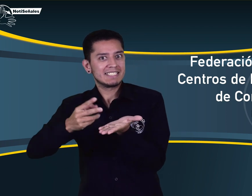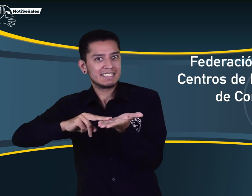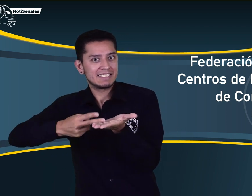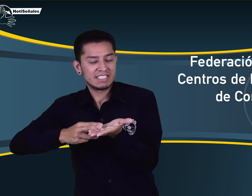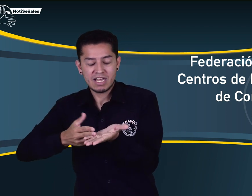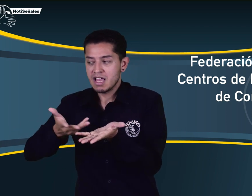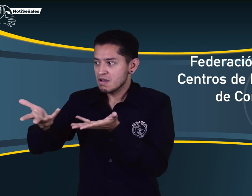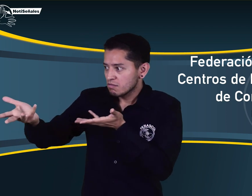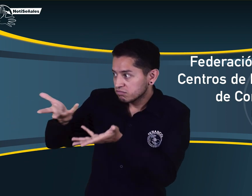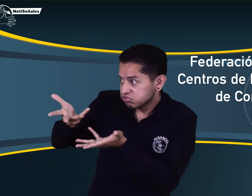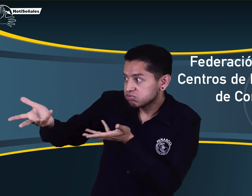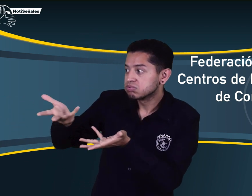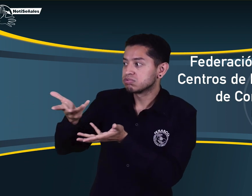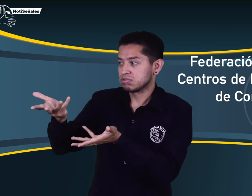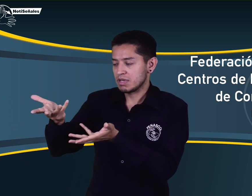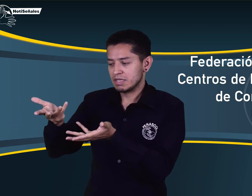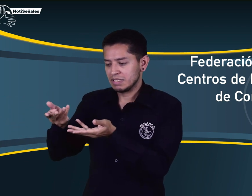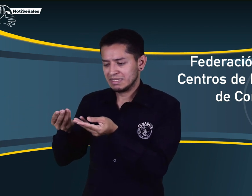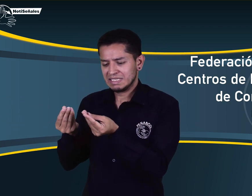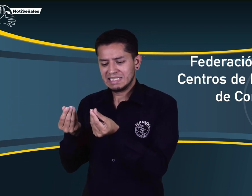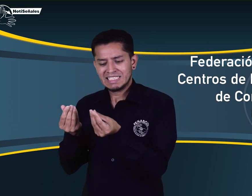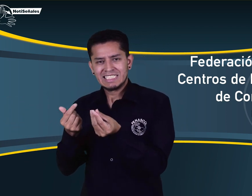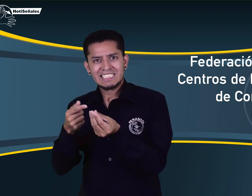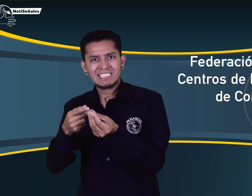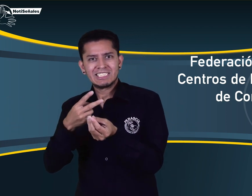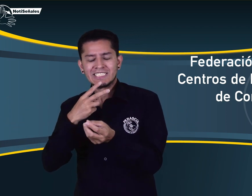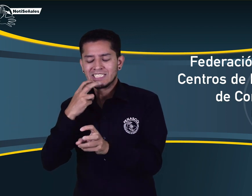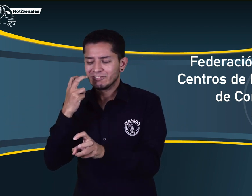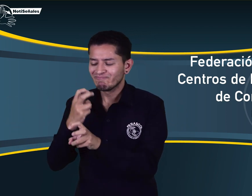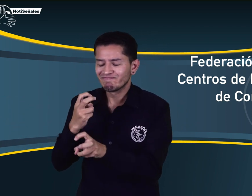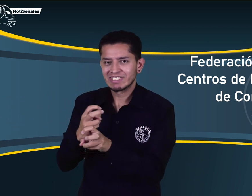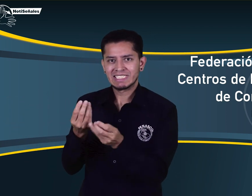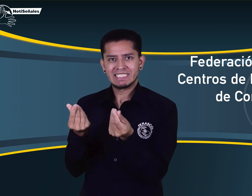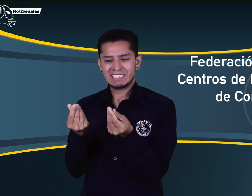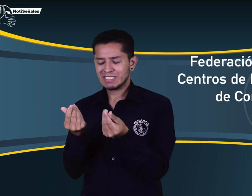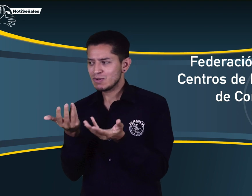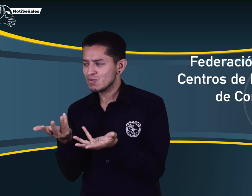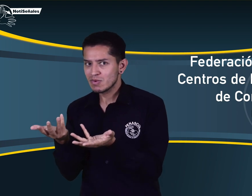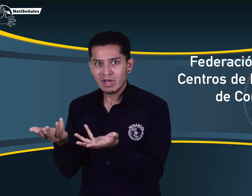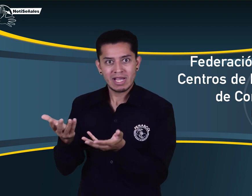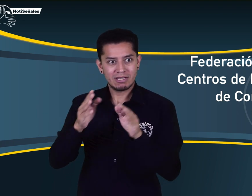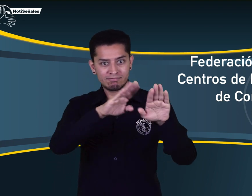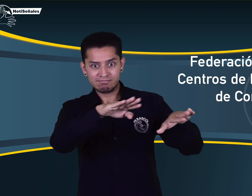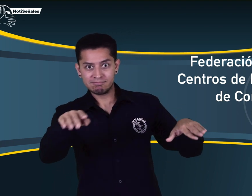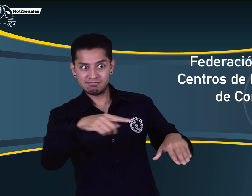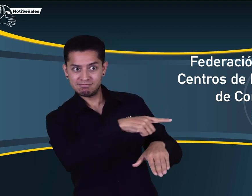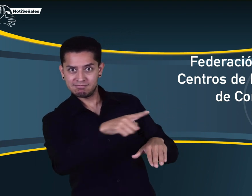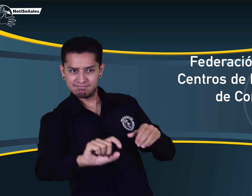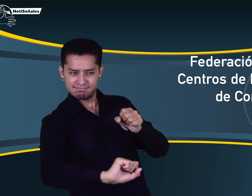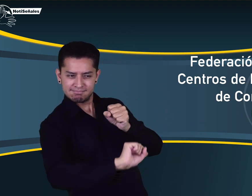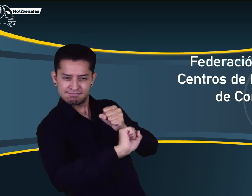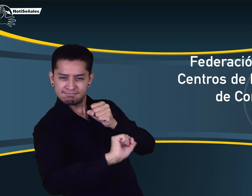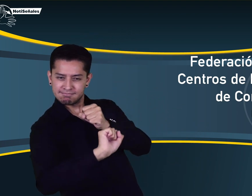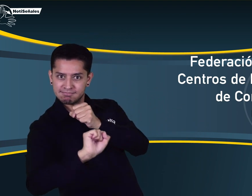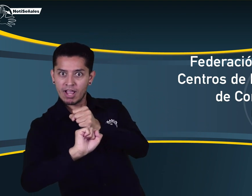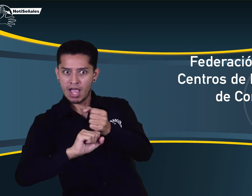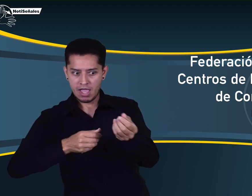servicio de interpretación virtual. Sin embargo, la Federación de Centros de Reconocimiento no cuenta con los recursos económicos,